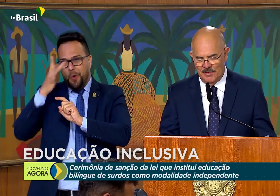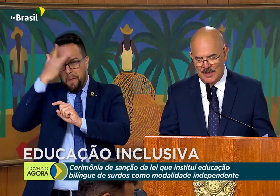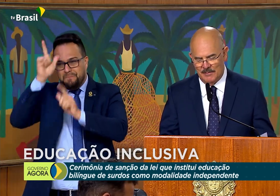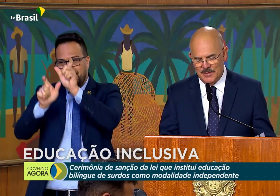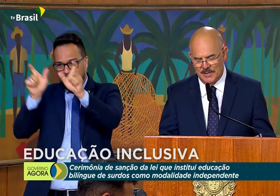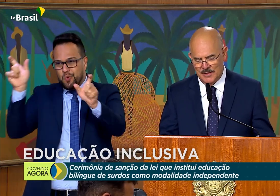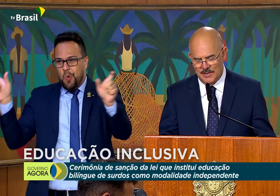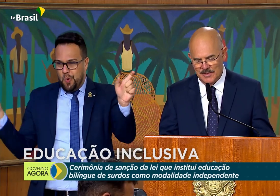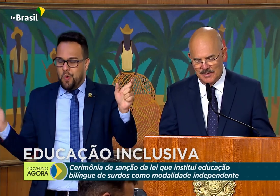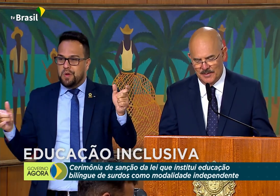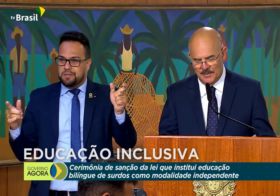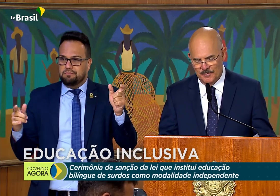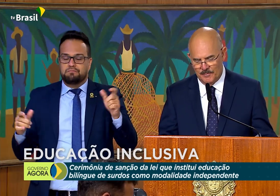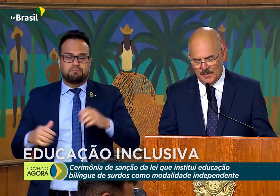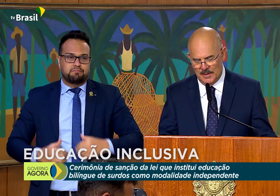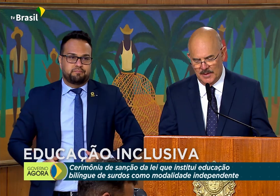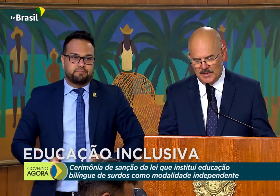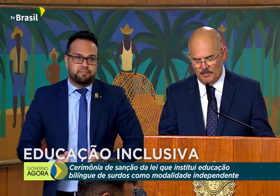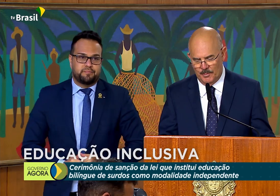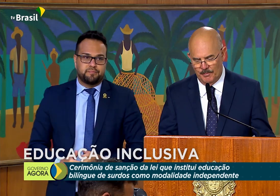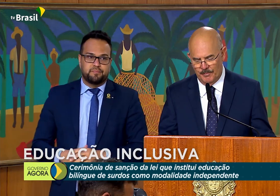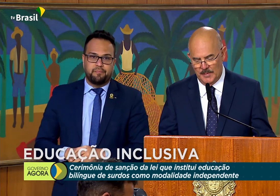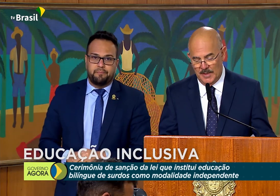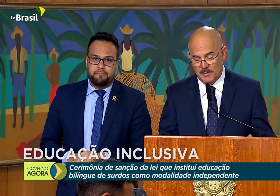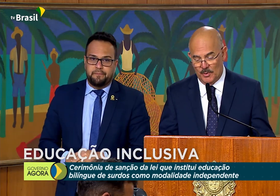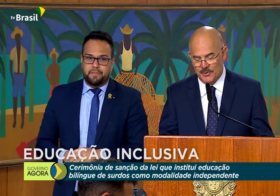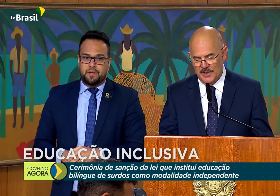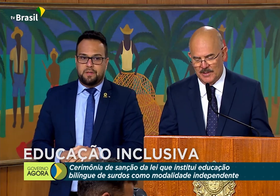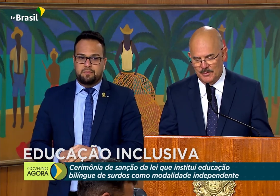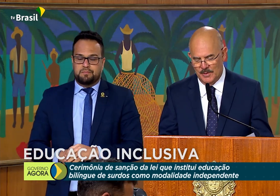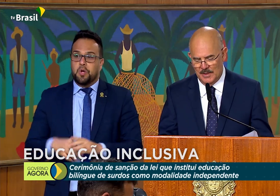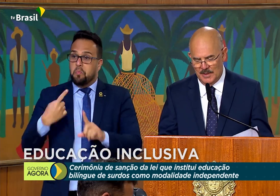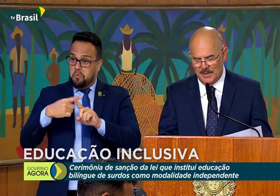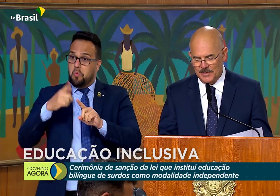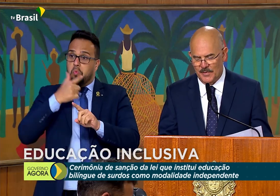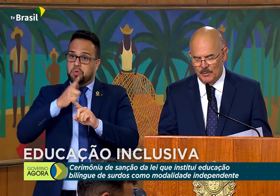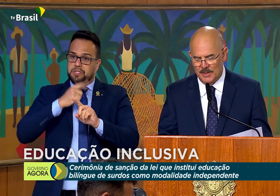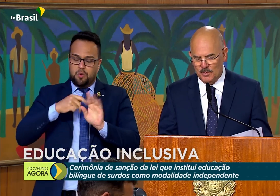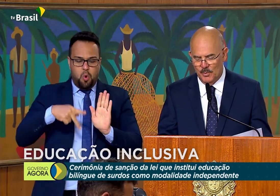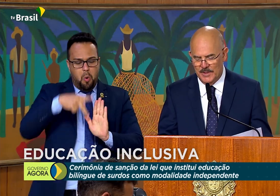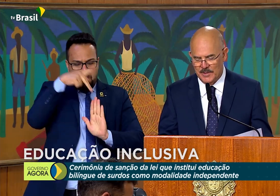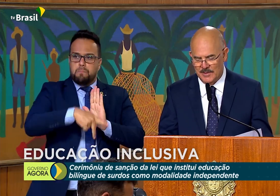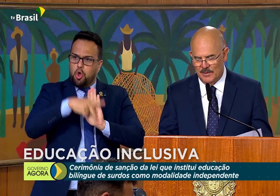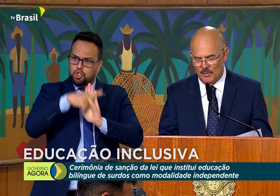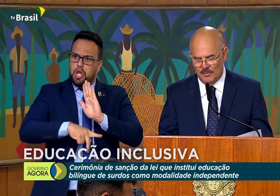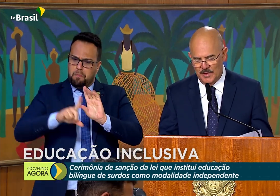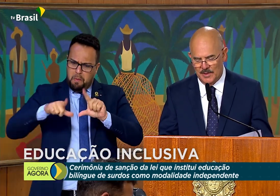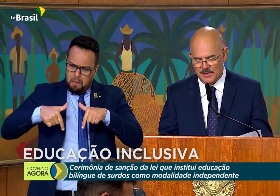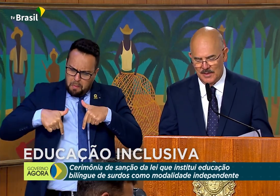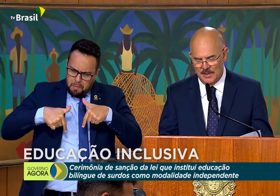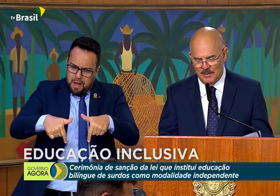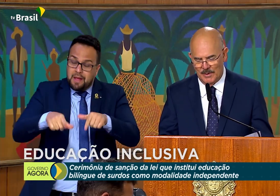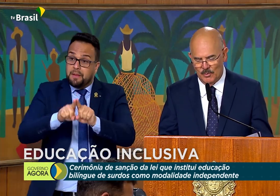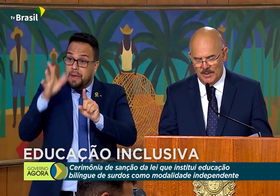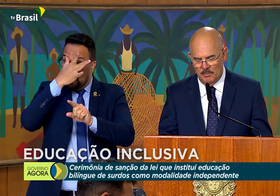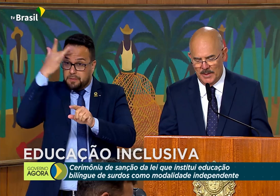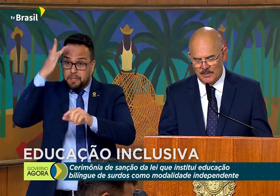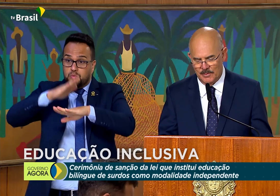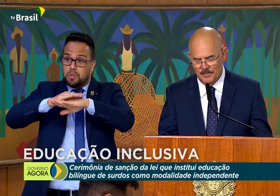levaram adiante esse projeto e as figuras políticas envolvidas no acolhimento